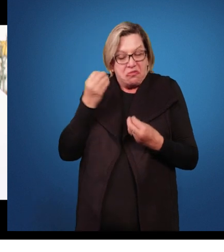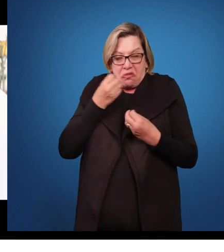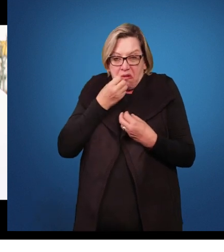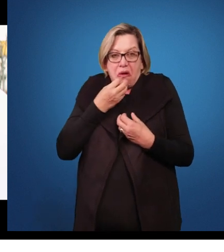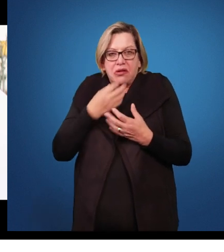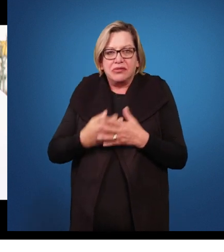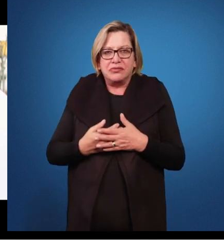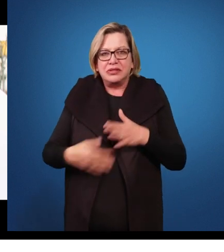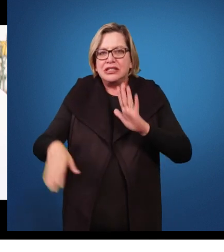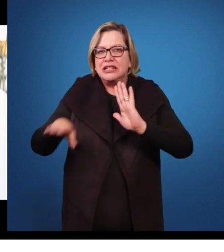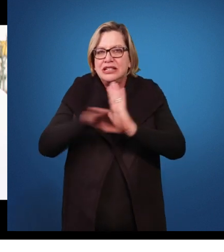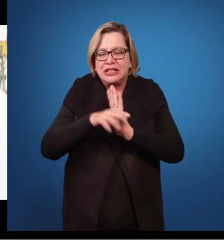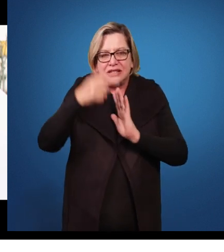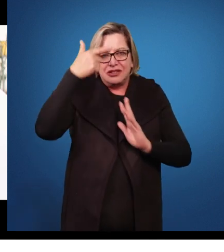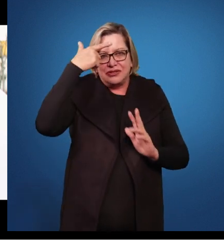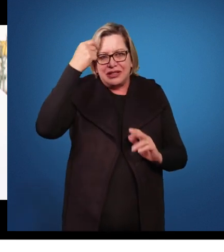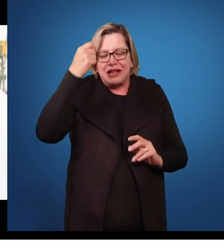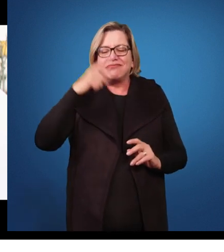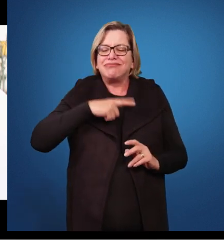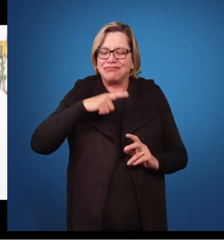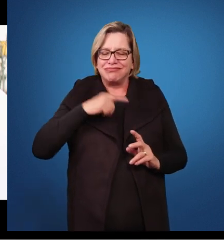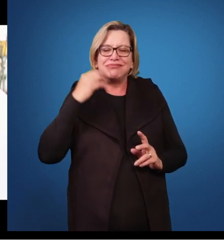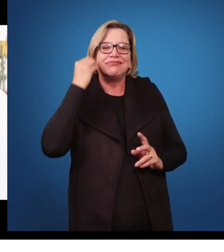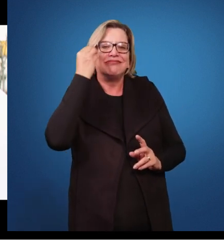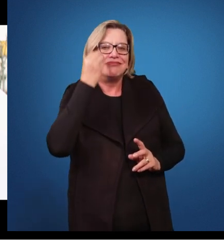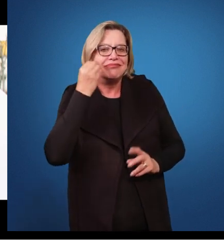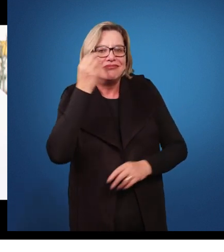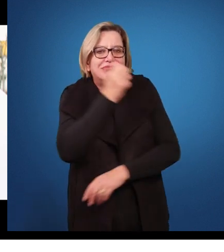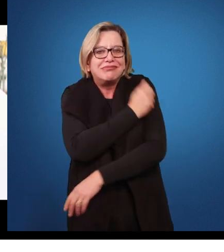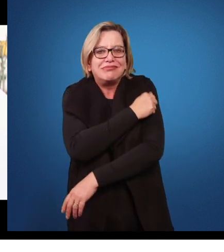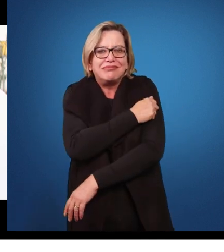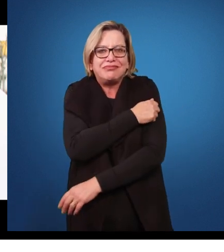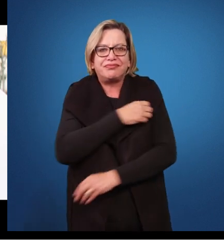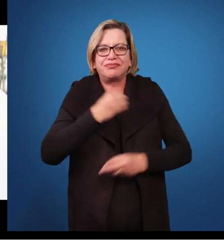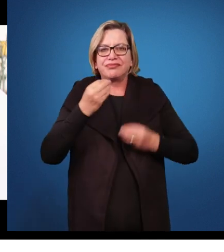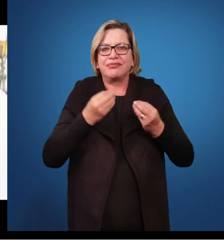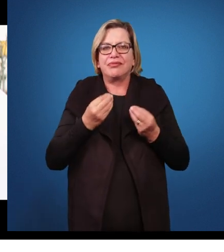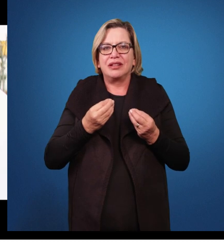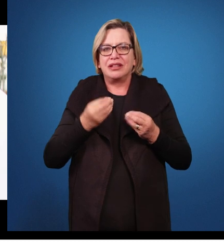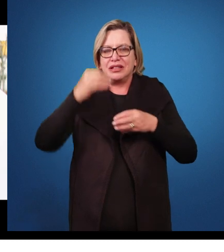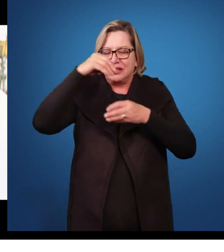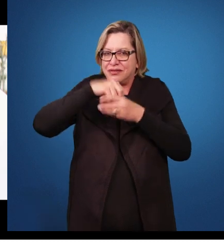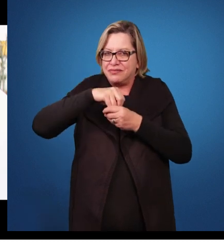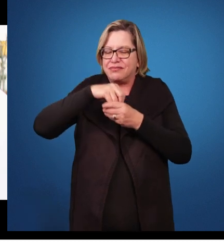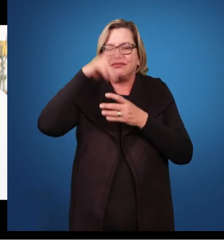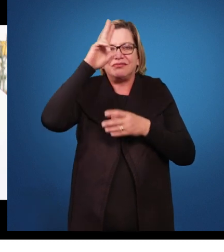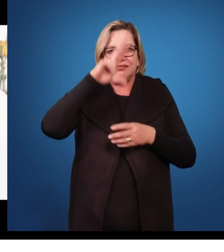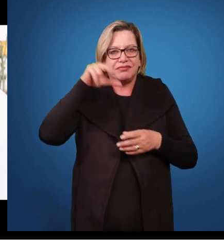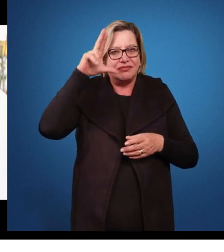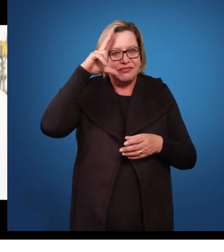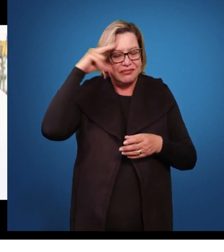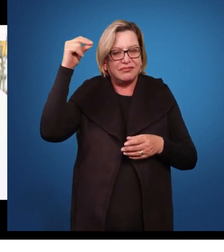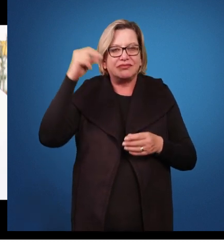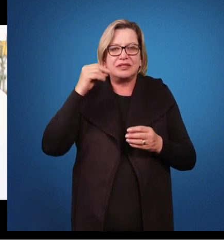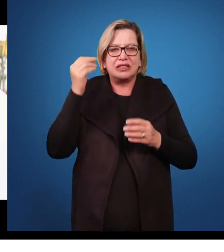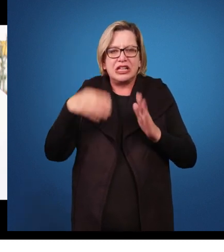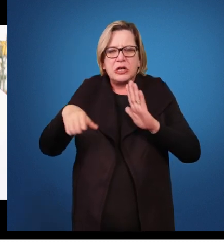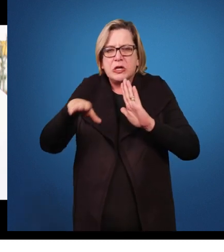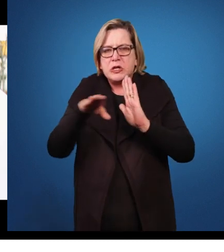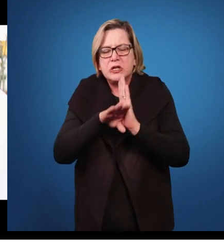a gente encontra, eu tenho algumas experiências, alguns alunos dentro da universidade, que chegaram com